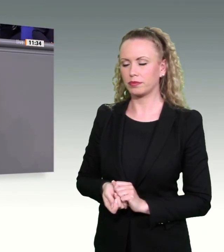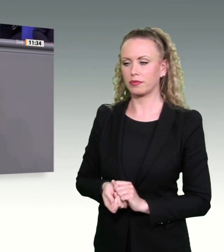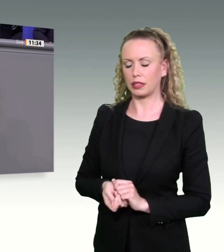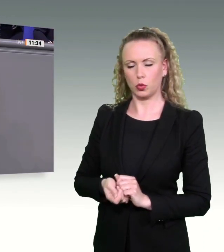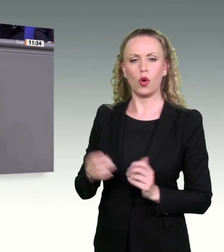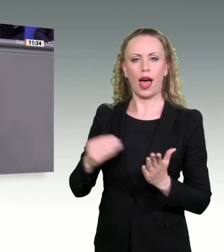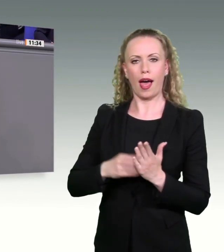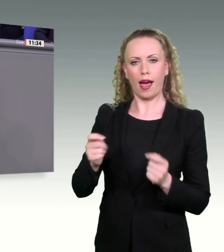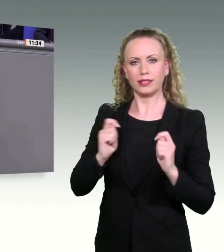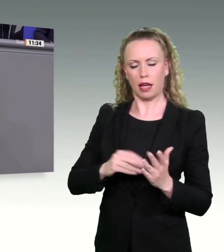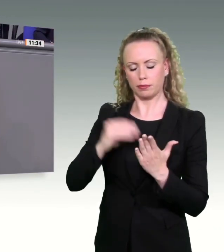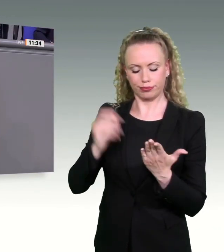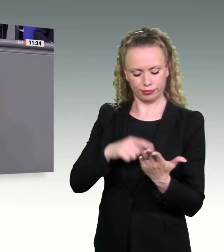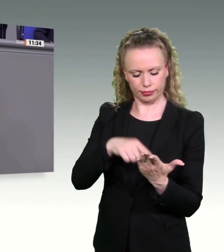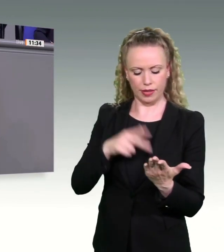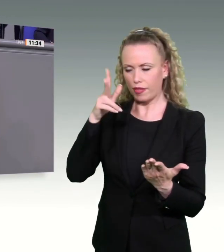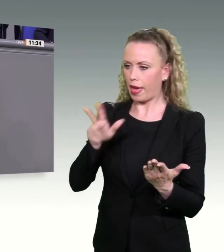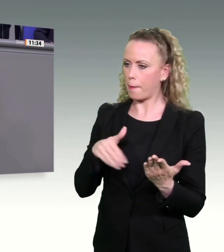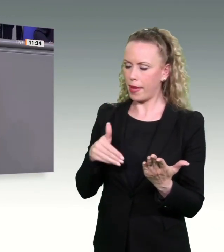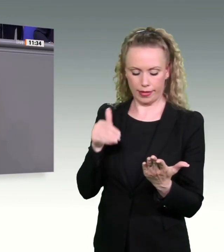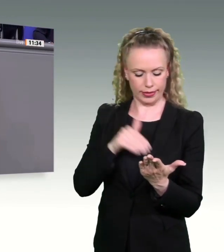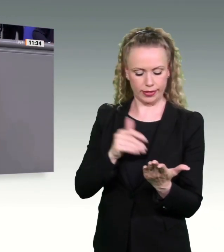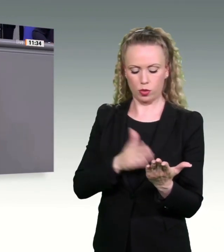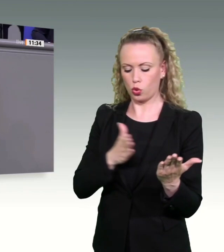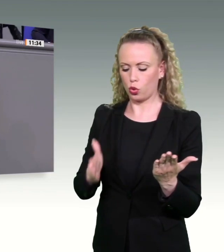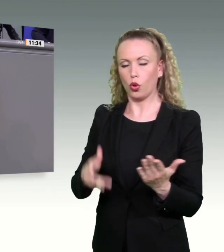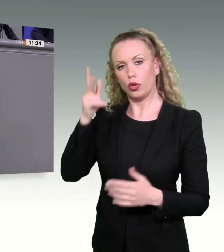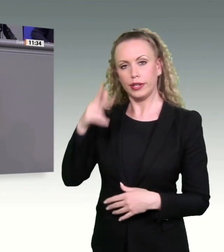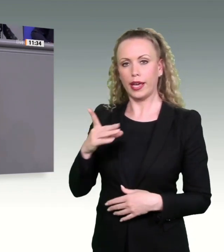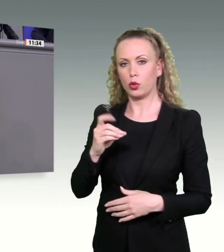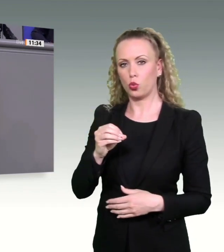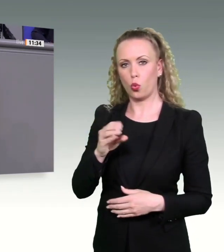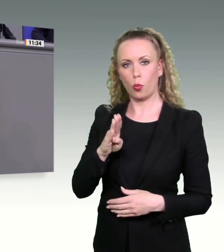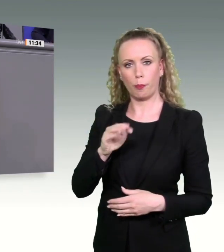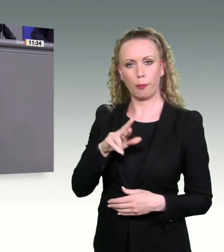Dobrindt. Redet ihr eigentlich nicht miteinander? Könnten Sie ihm mal sagen, wer der Verkehrsminister zuletzt war?